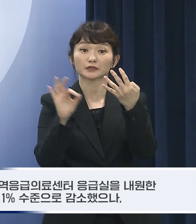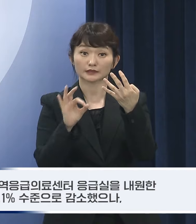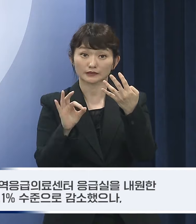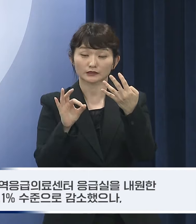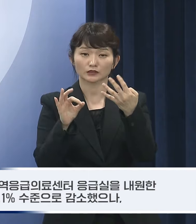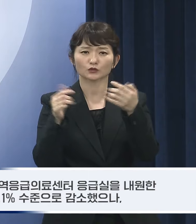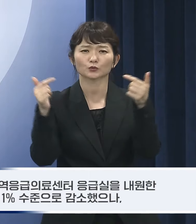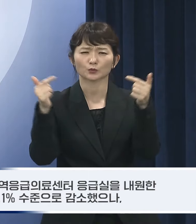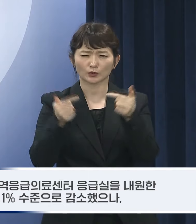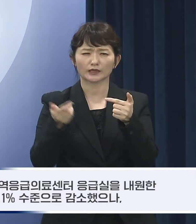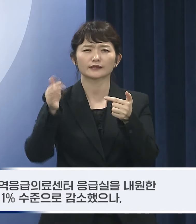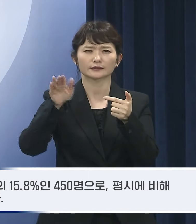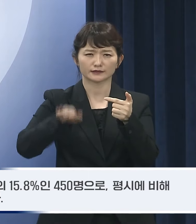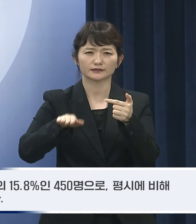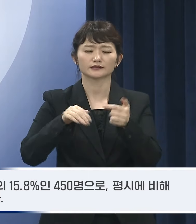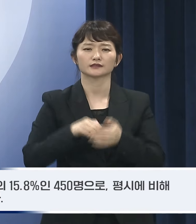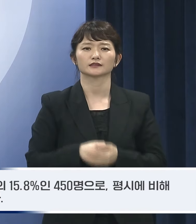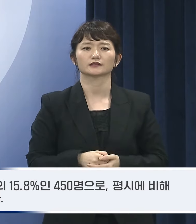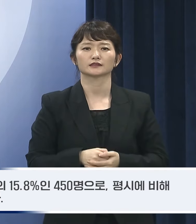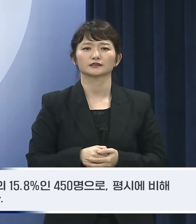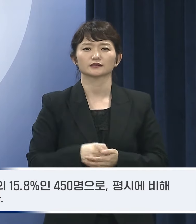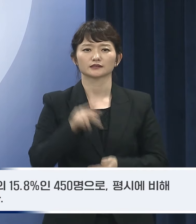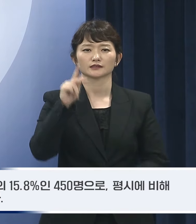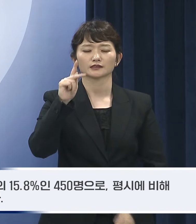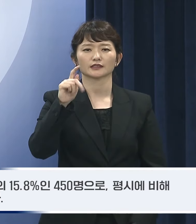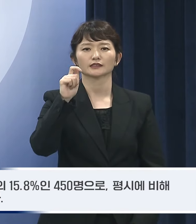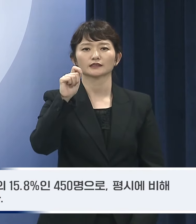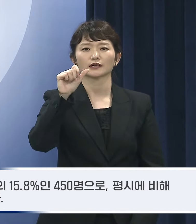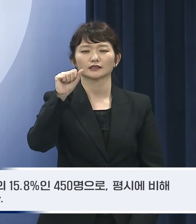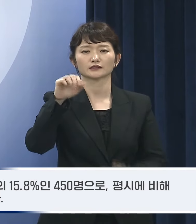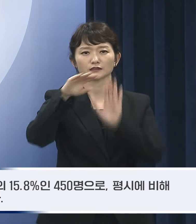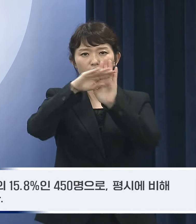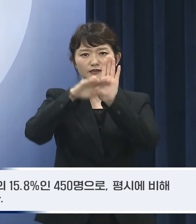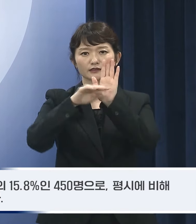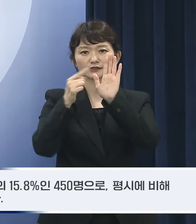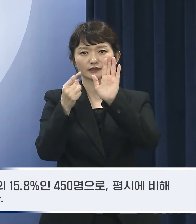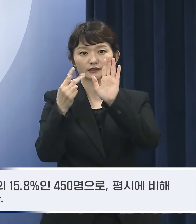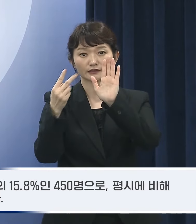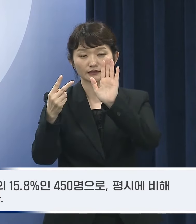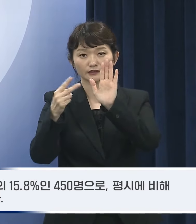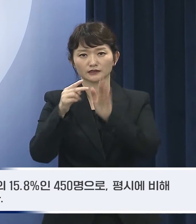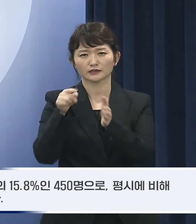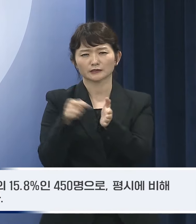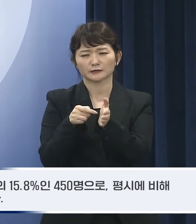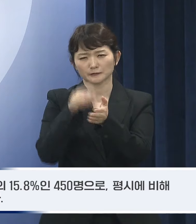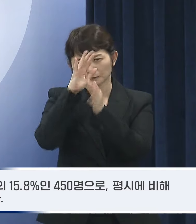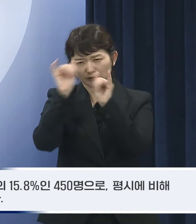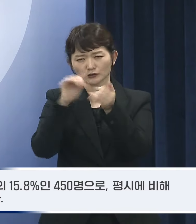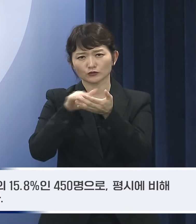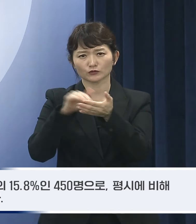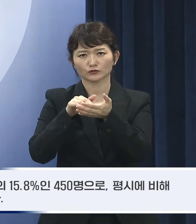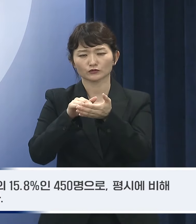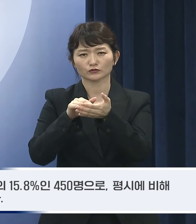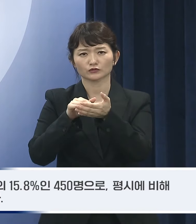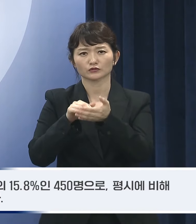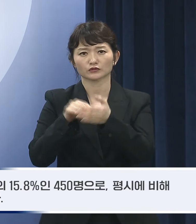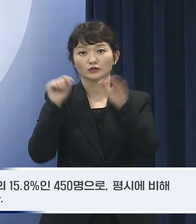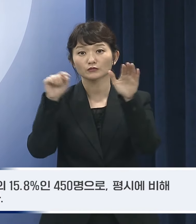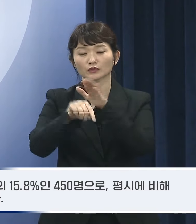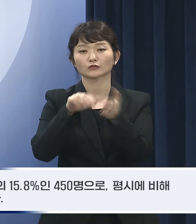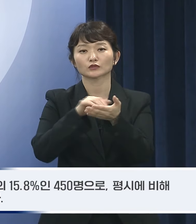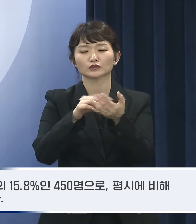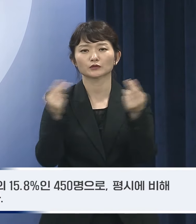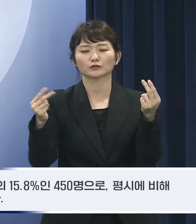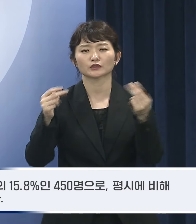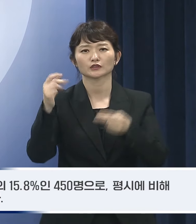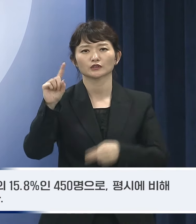감소했으나 그중 케이타스 1 내지 2의 응급환자는 전체 내원 환자의 15